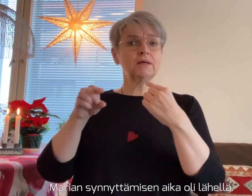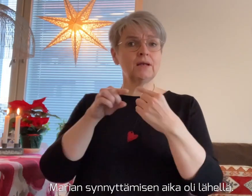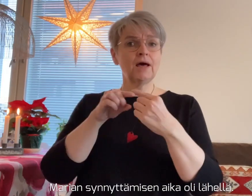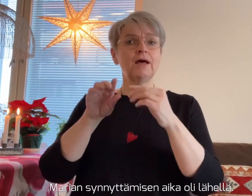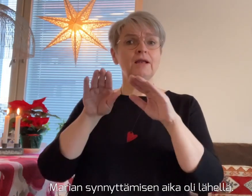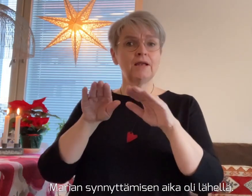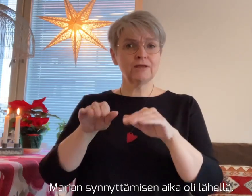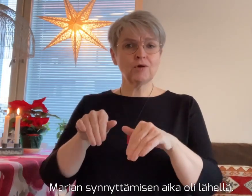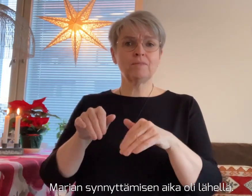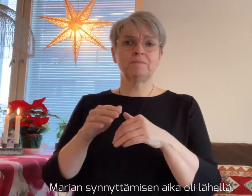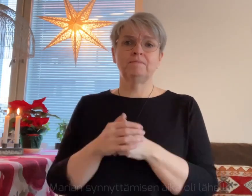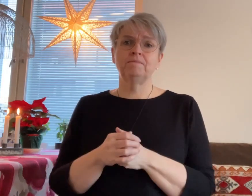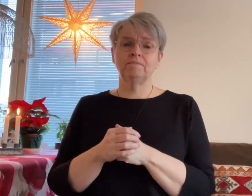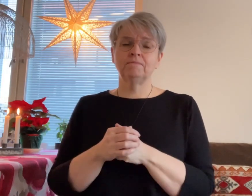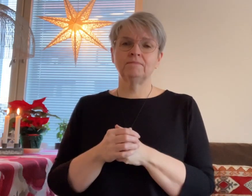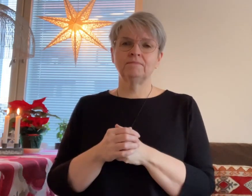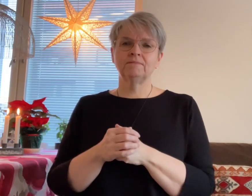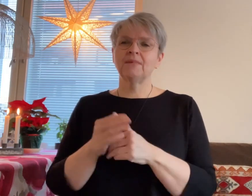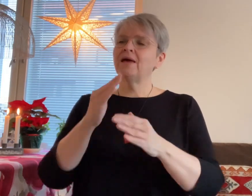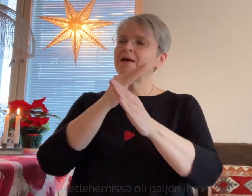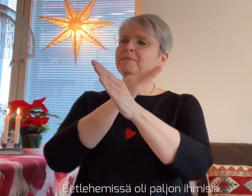Marian synnyttämisen aika oli lähellä.